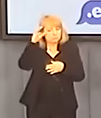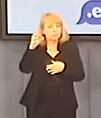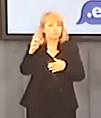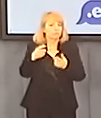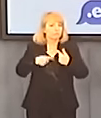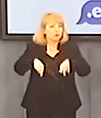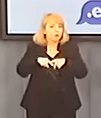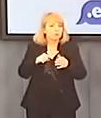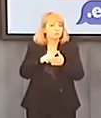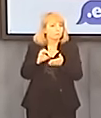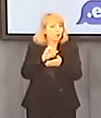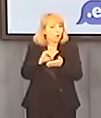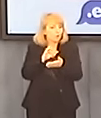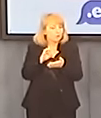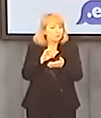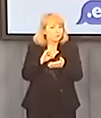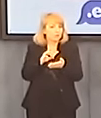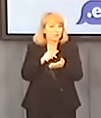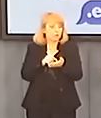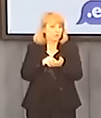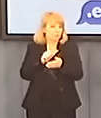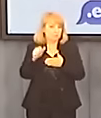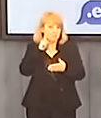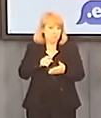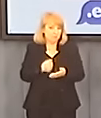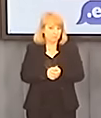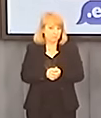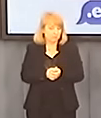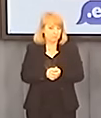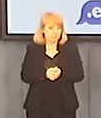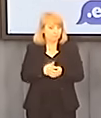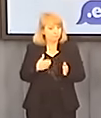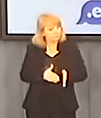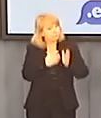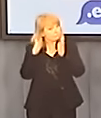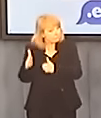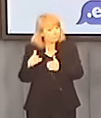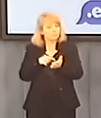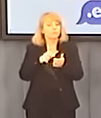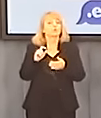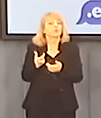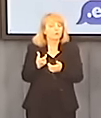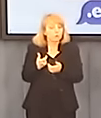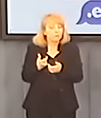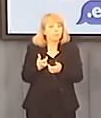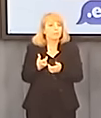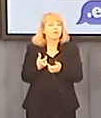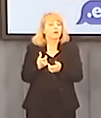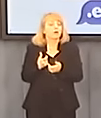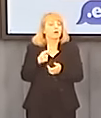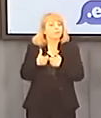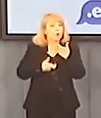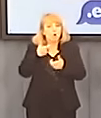tworzenia projektów, to uważamy to za jak najbardziej niewłaściwe. Kolejnym elementem jest rugowanie